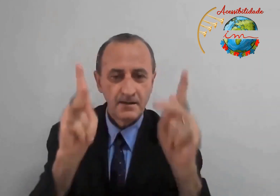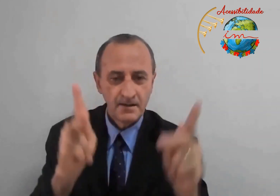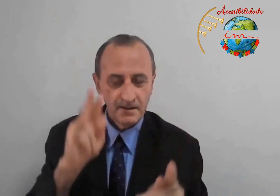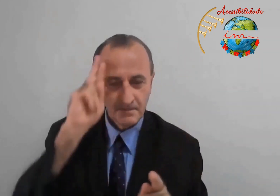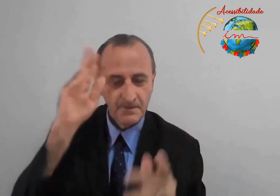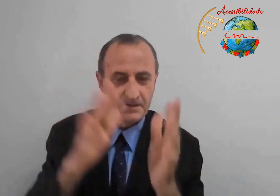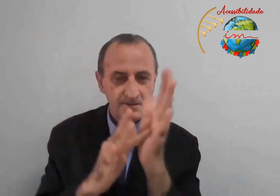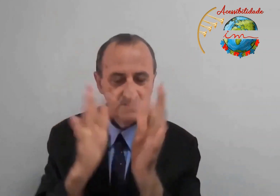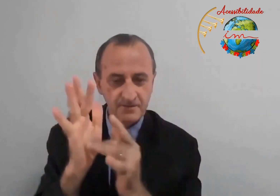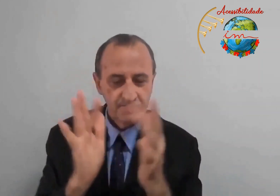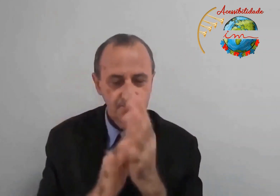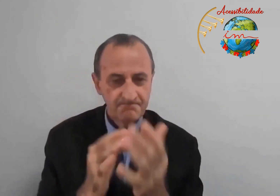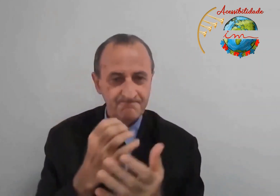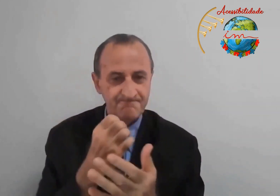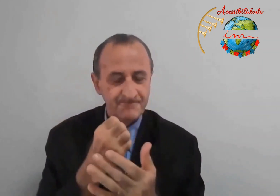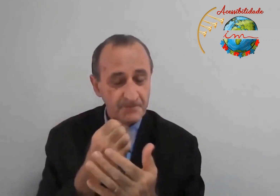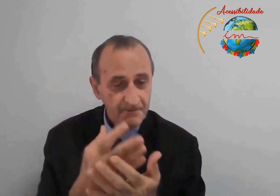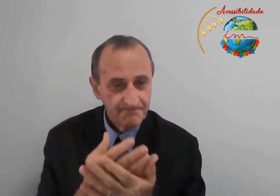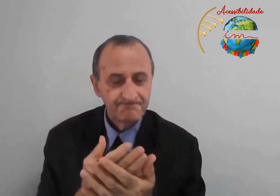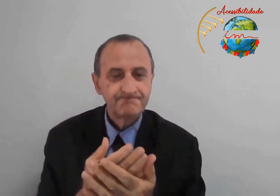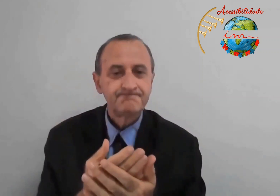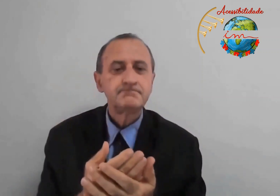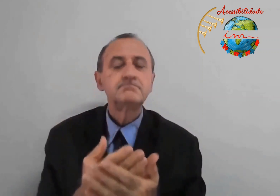A paz do Senhor Jesus, tudo bem?